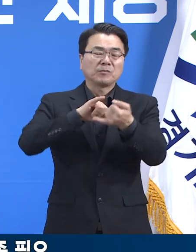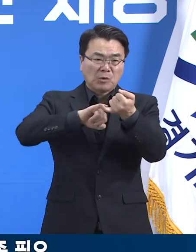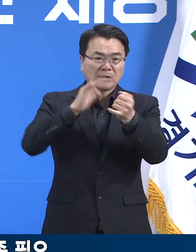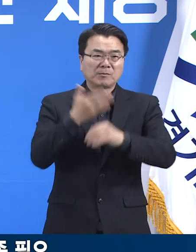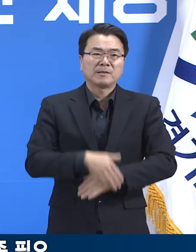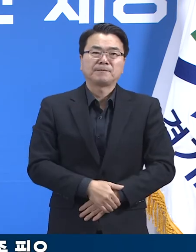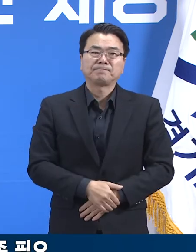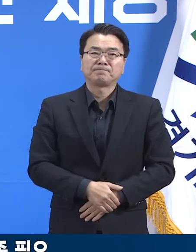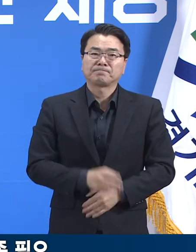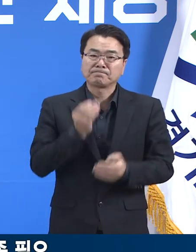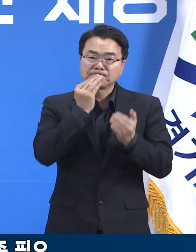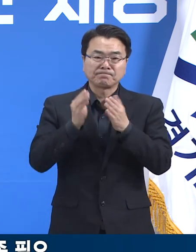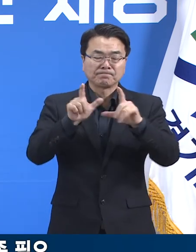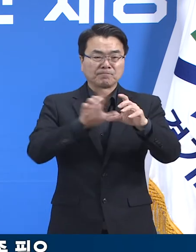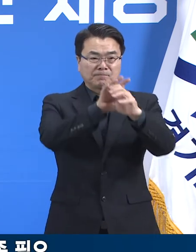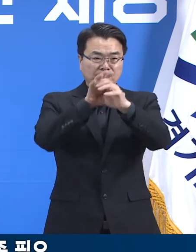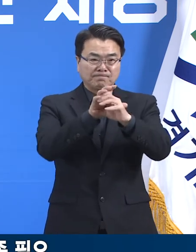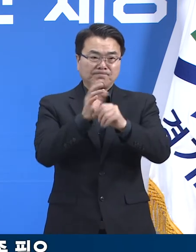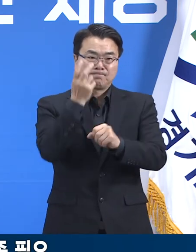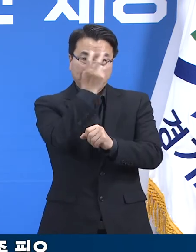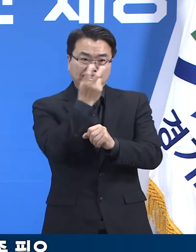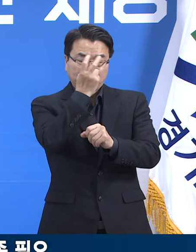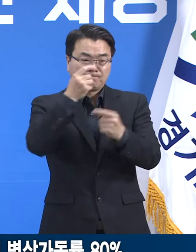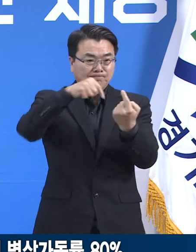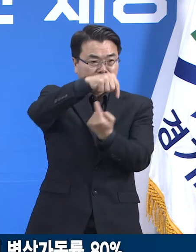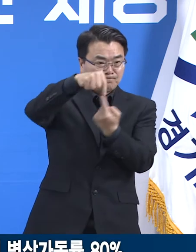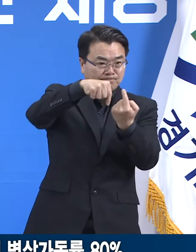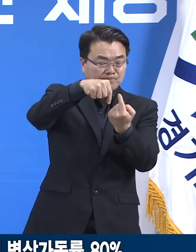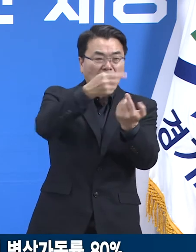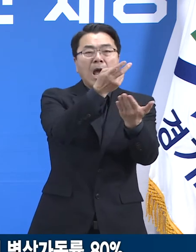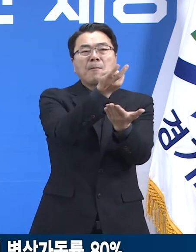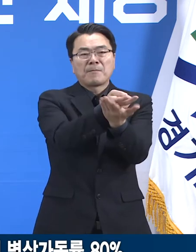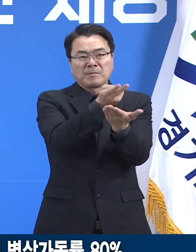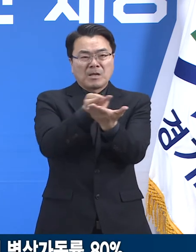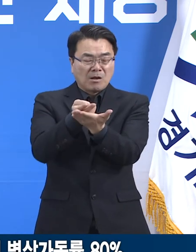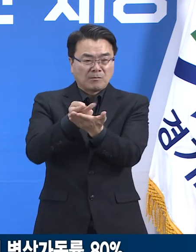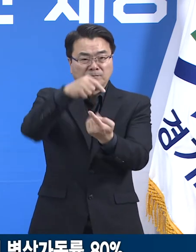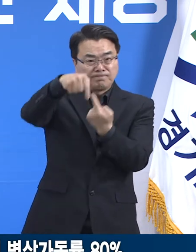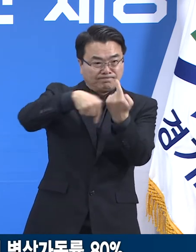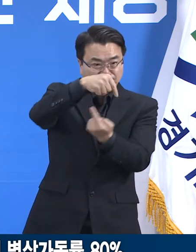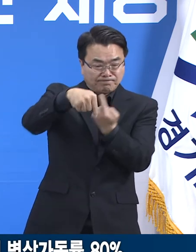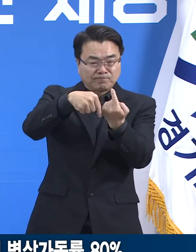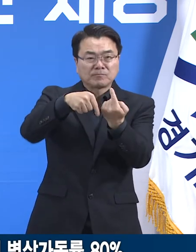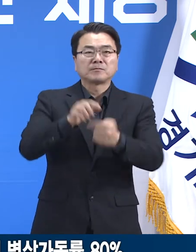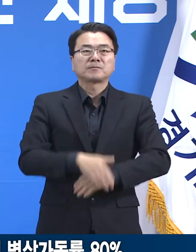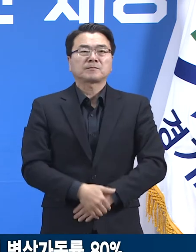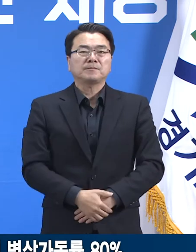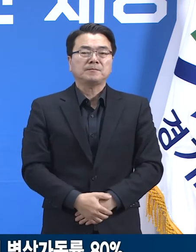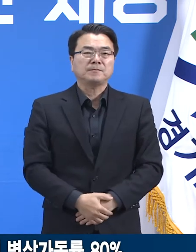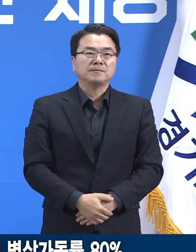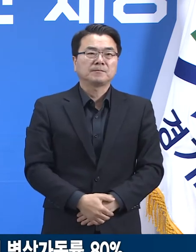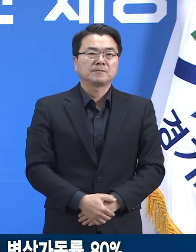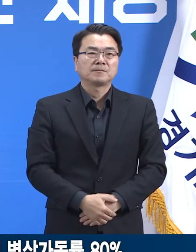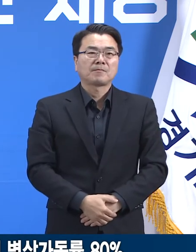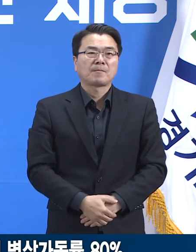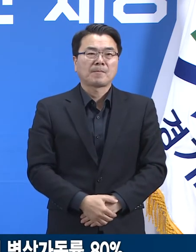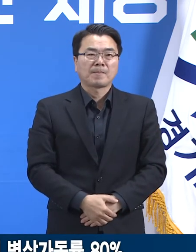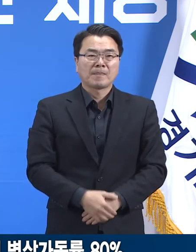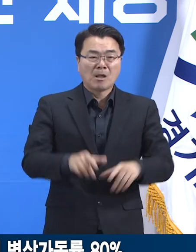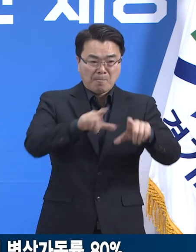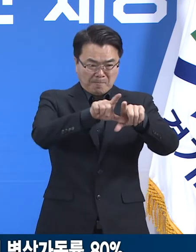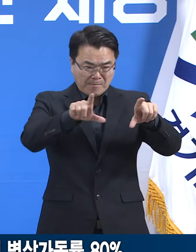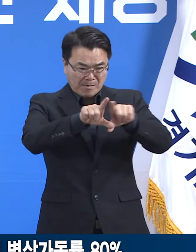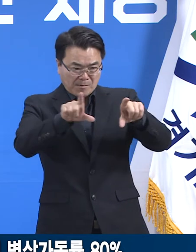다음 경기도 코로나19 병상 운영 현황에 대해서 말씀드리겠습니다. 12월 20일 20시 기준 일반과